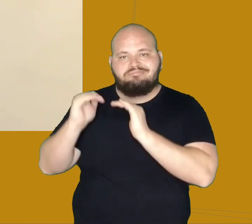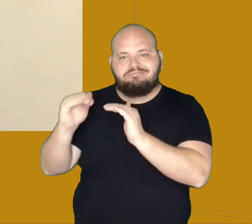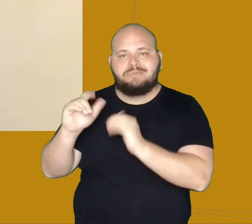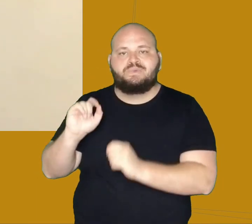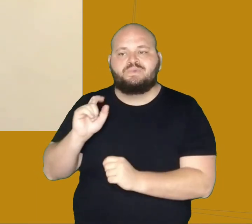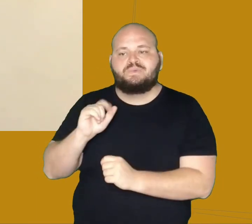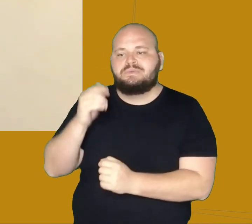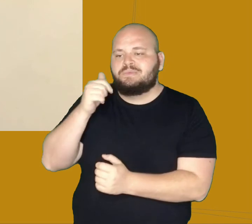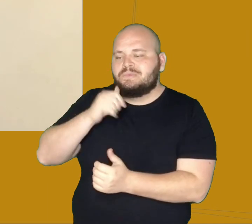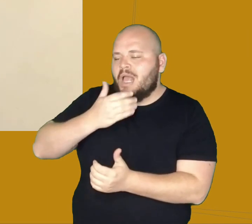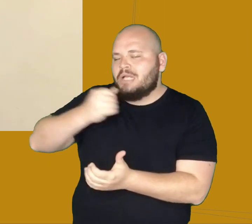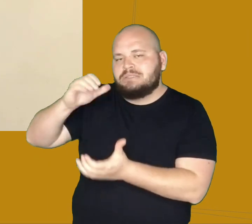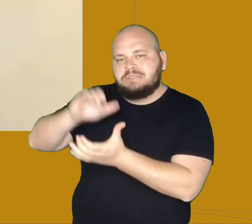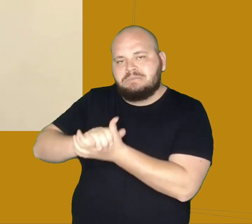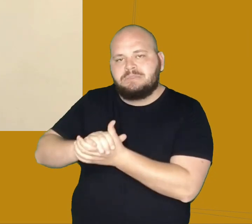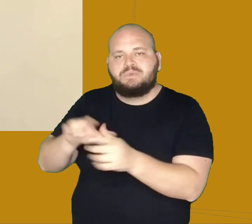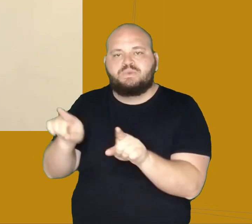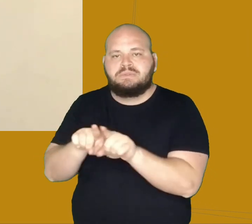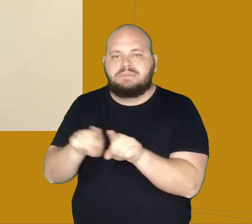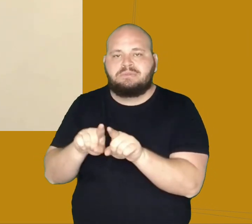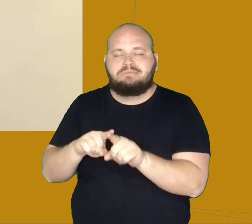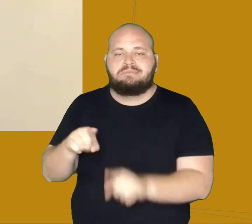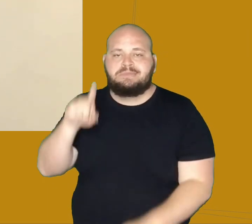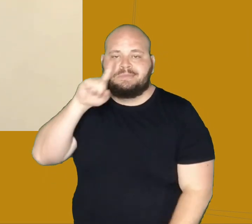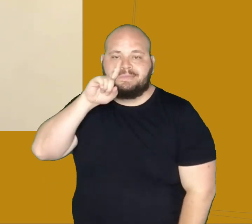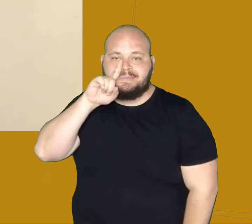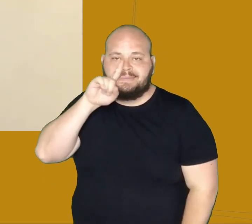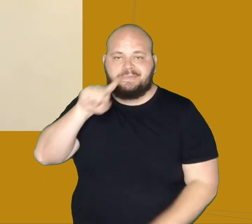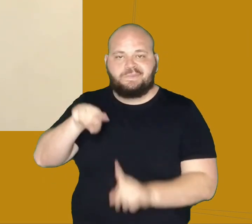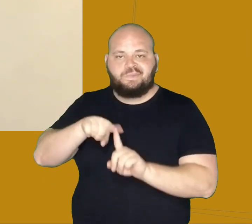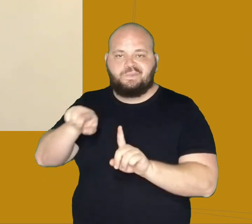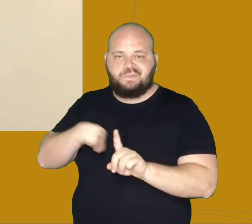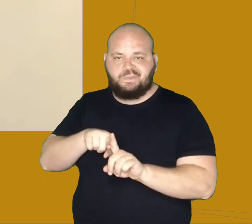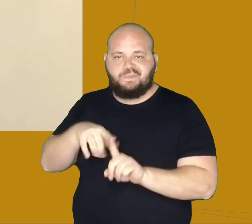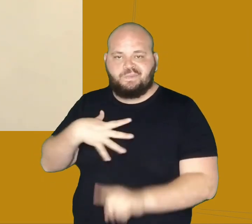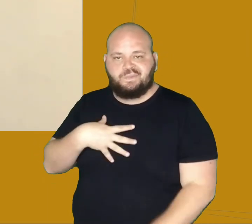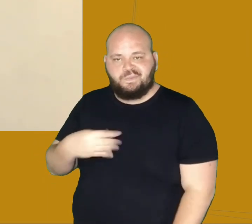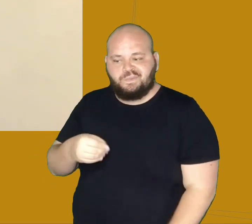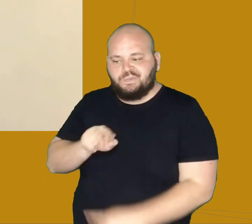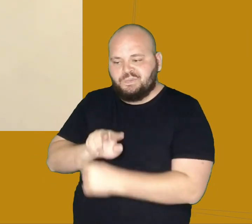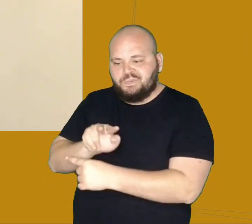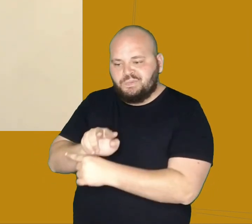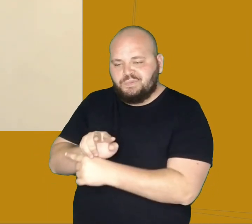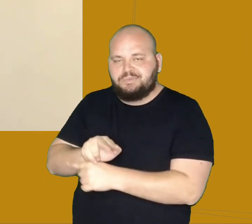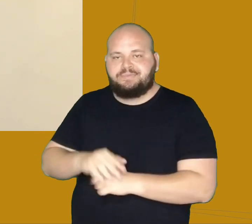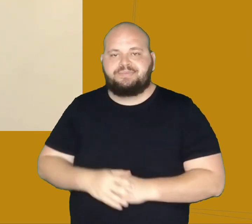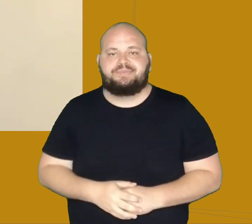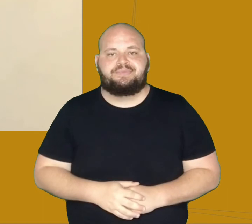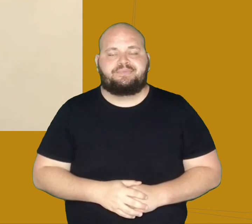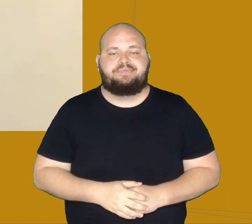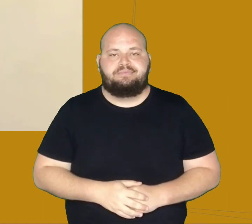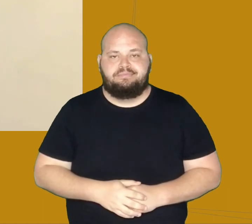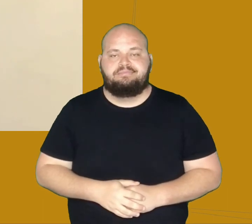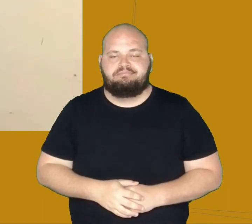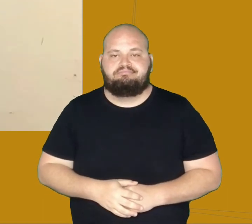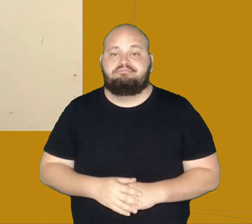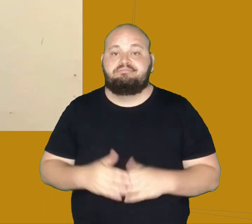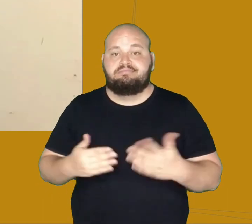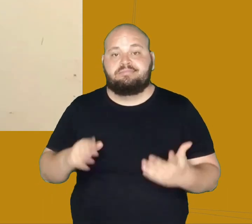maternidade. Ela consegue construir a sua história no vazio deixado pela ausência do pai e pela veleidade da mãe. E Dona